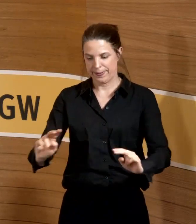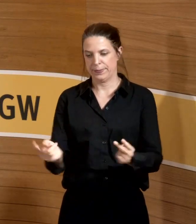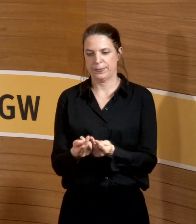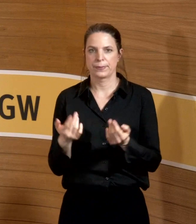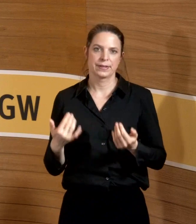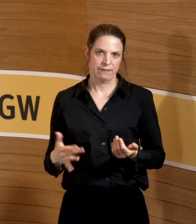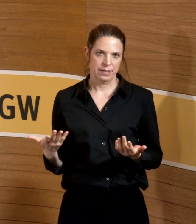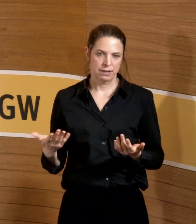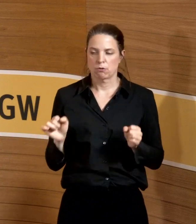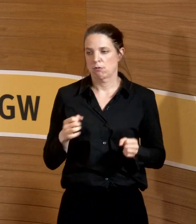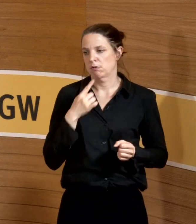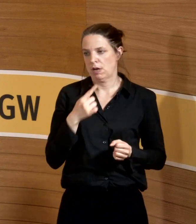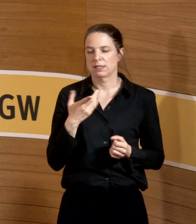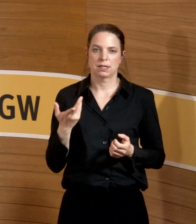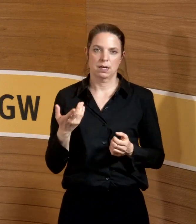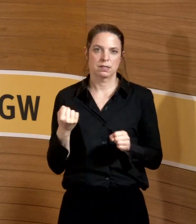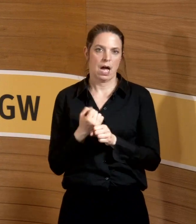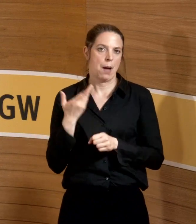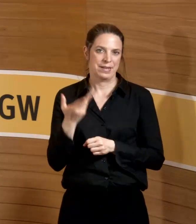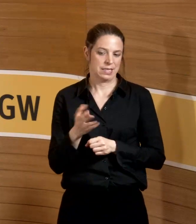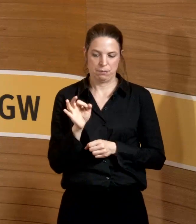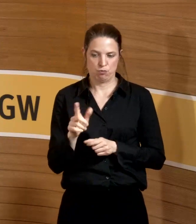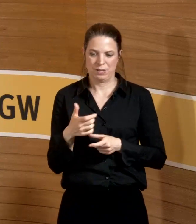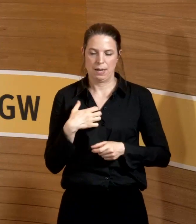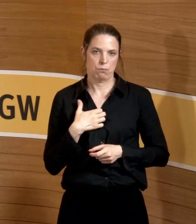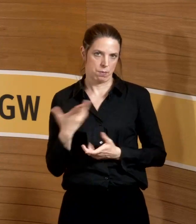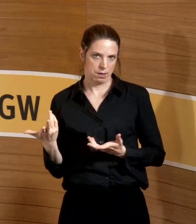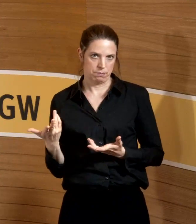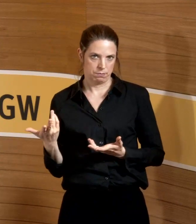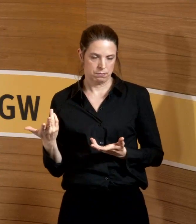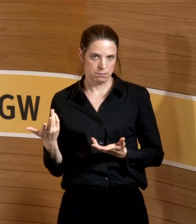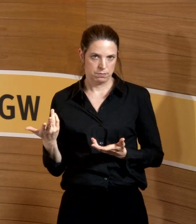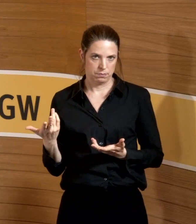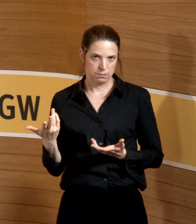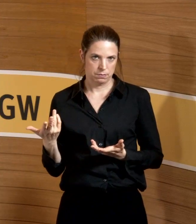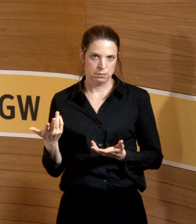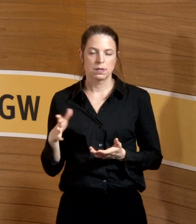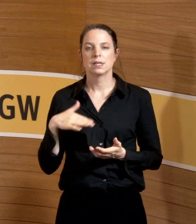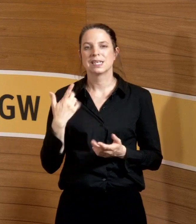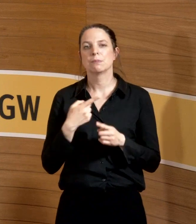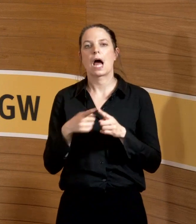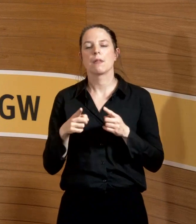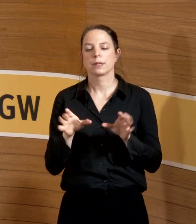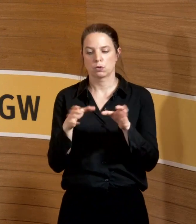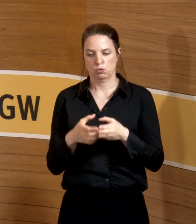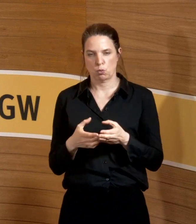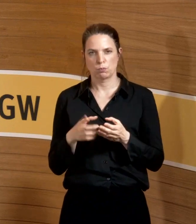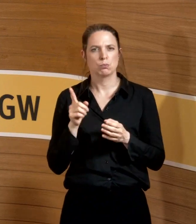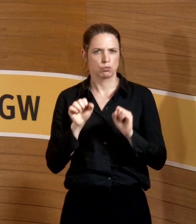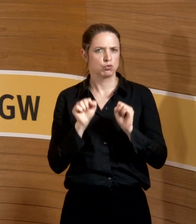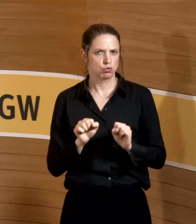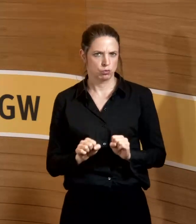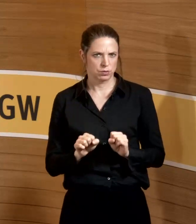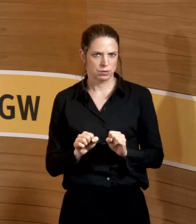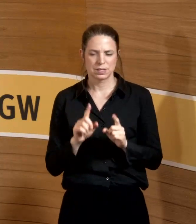sagen können, also hör zu, das ist kein Arbeitgeberproblem. Und dabei bleibe ich auch. Wir haben weitere schützenswerte Gruppen in der Pandemie gehabt,